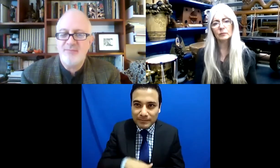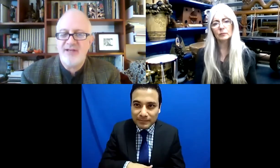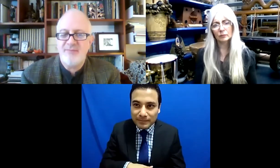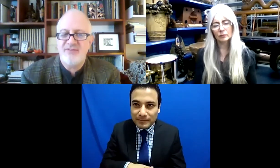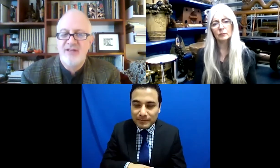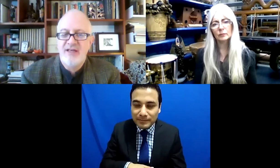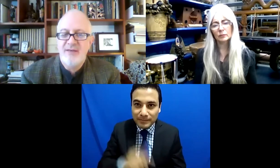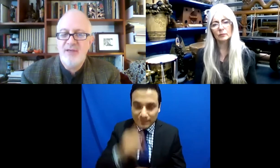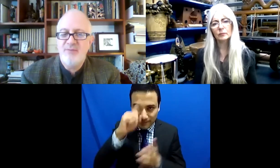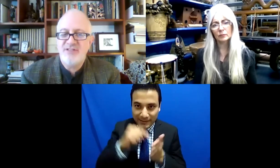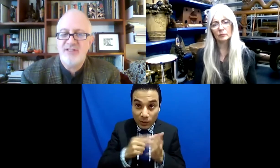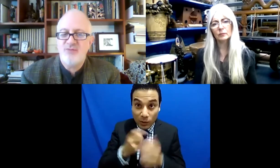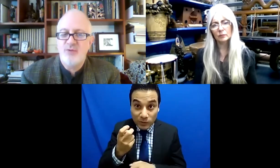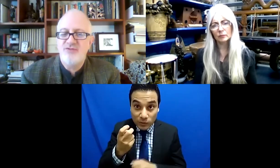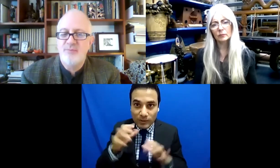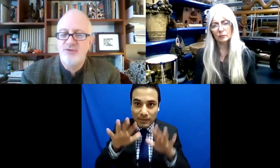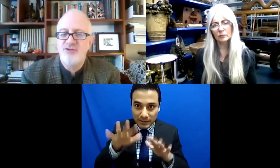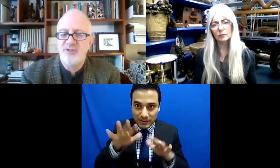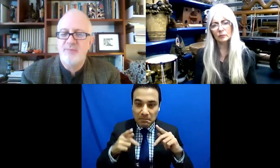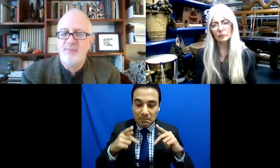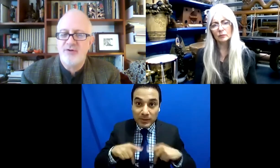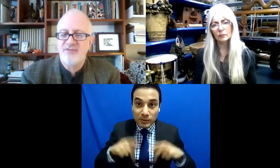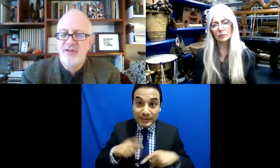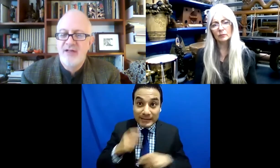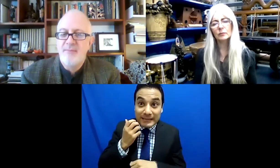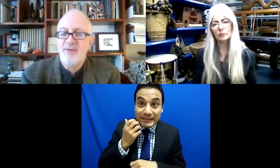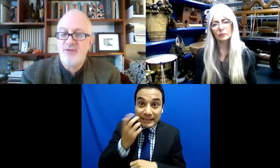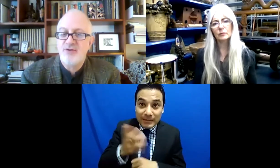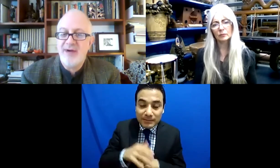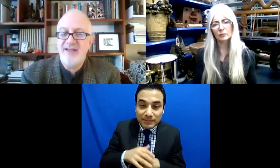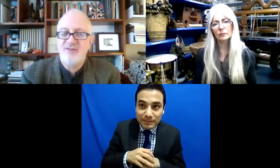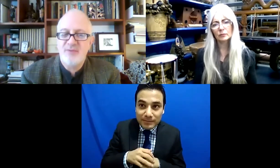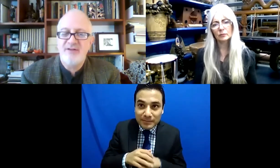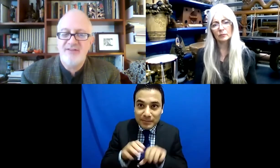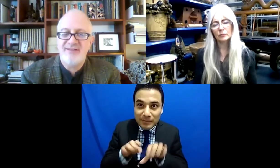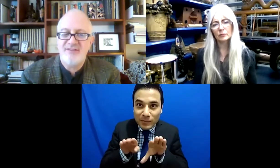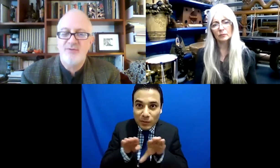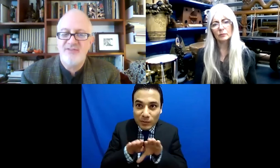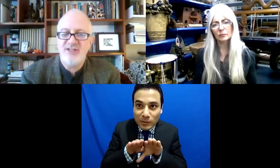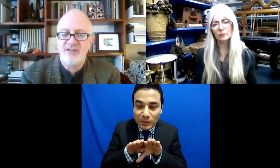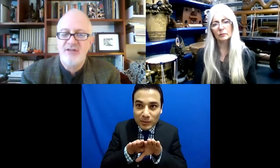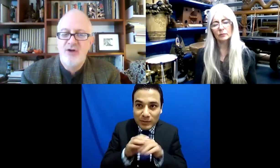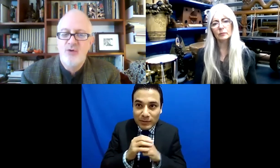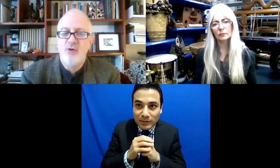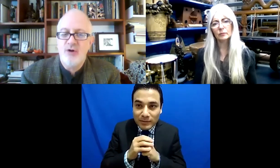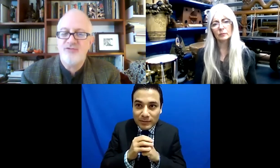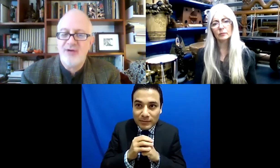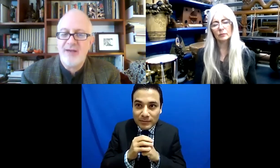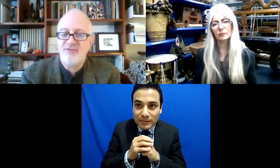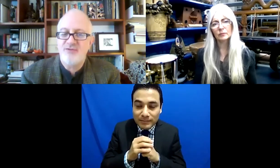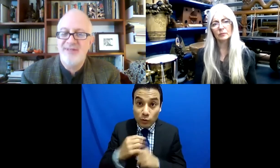encasillamiento. dices que las personas que quieren encasillar, pero a través de mis